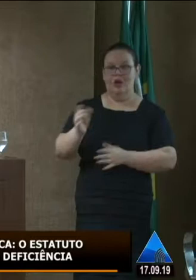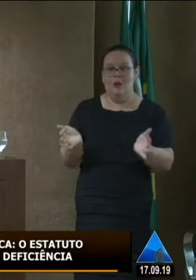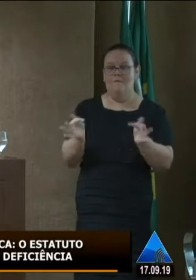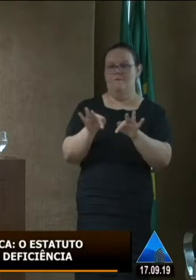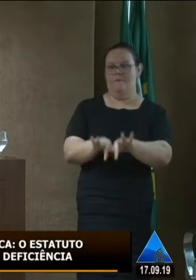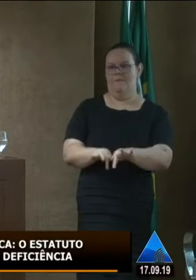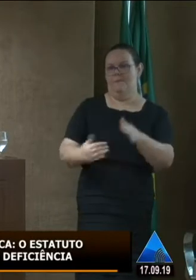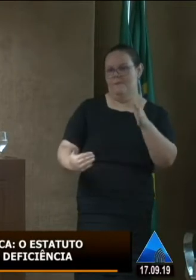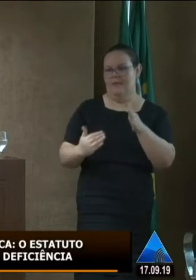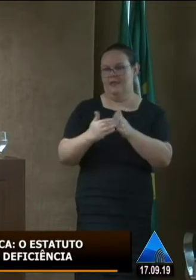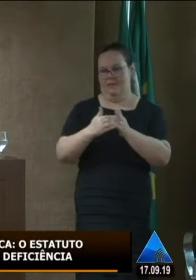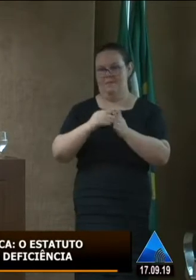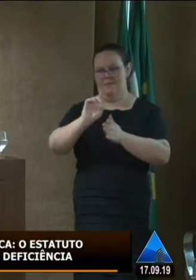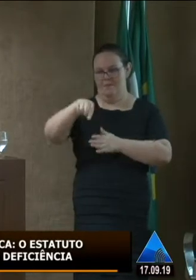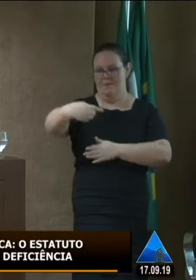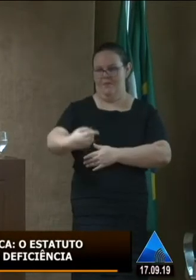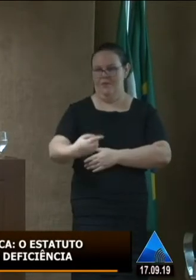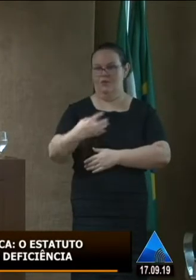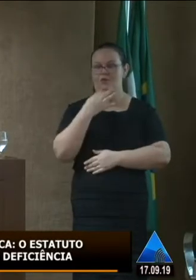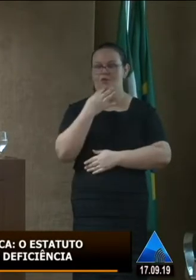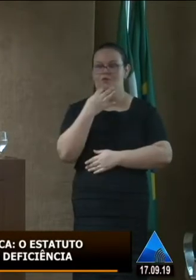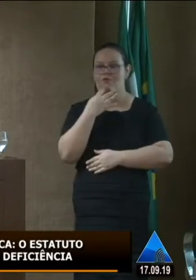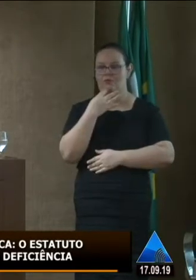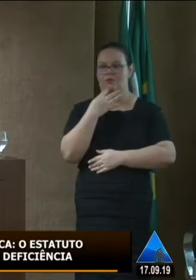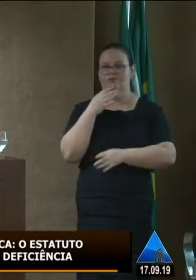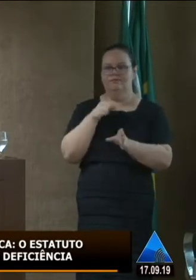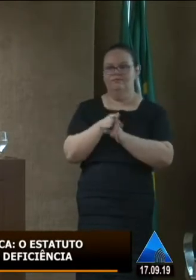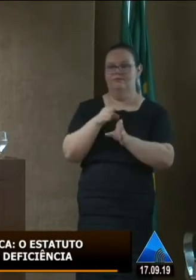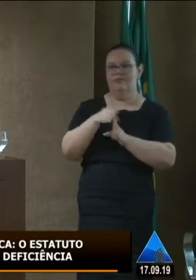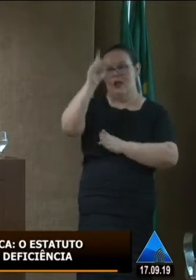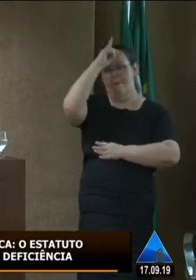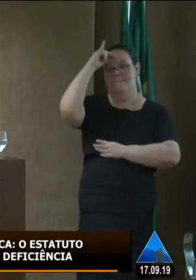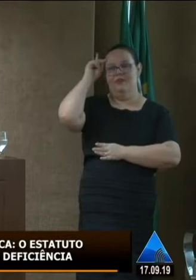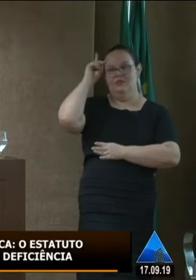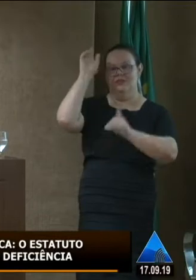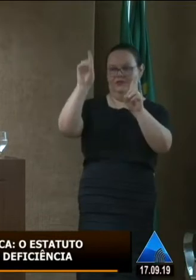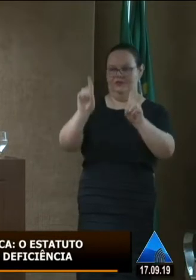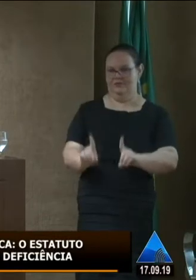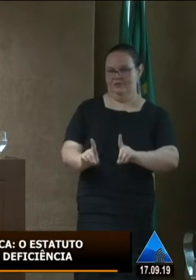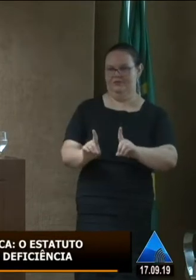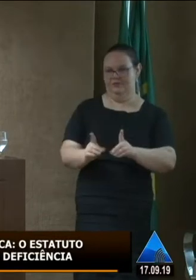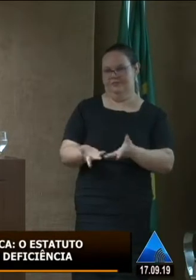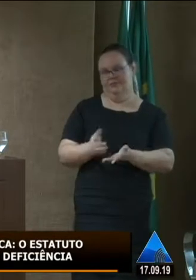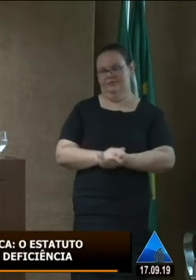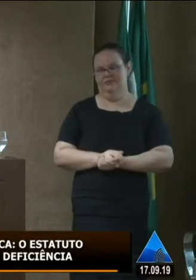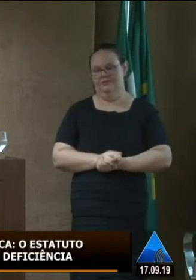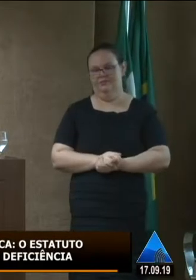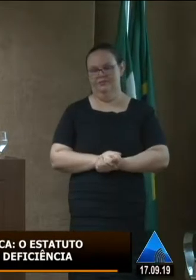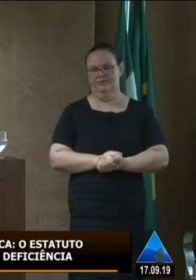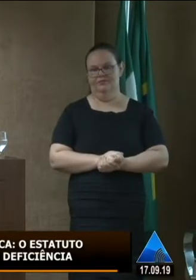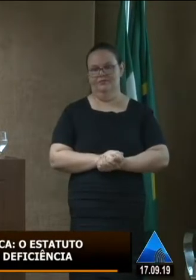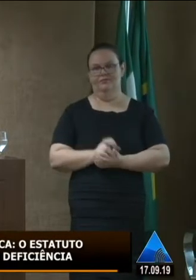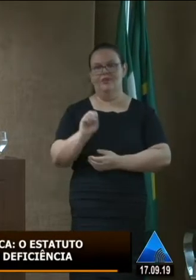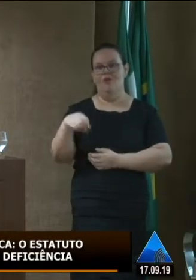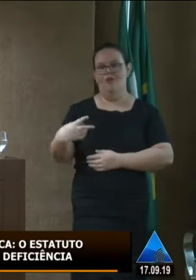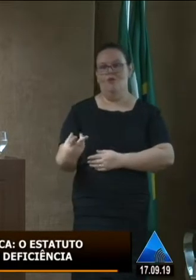categoria que pôde aceder ao conhecimento científico foram as pessoas com deficiência. Isso não é um dado irrelevante. Uma